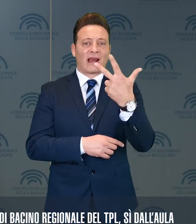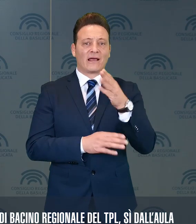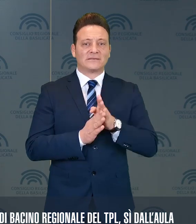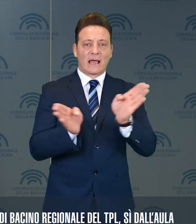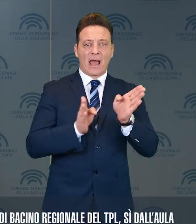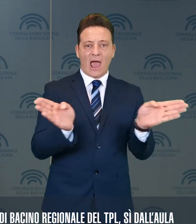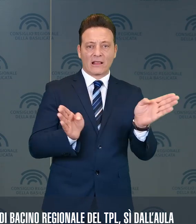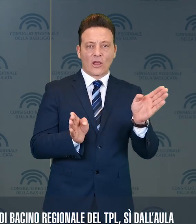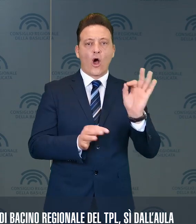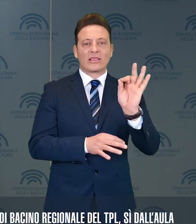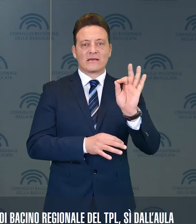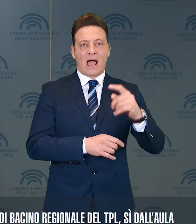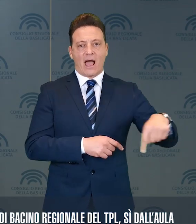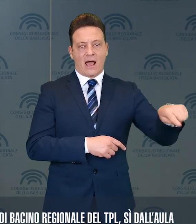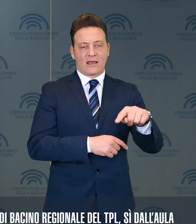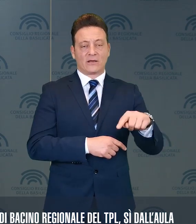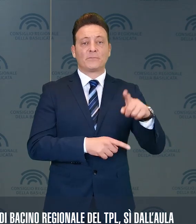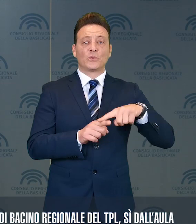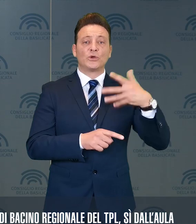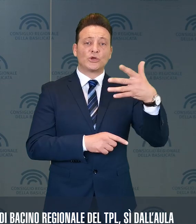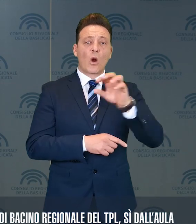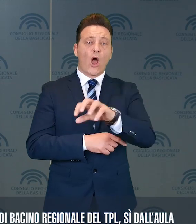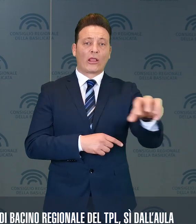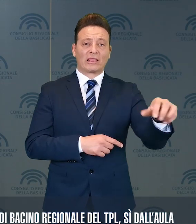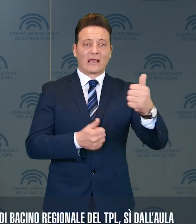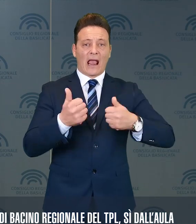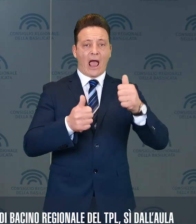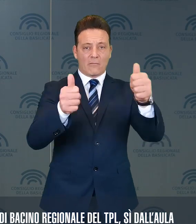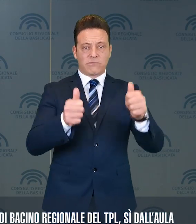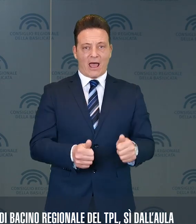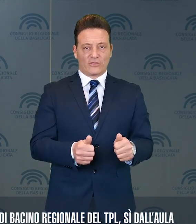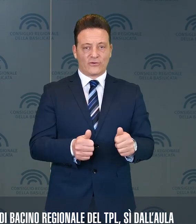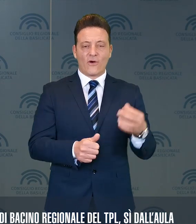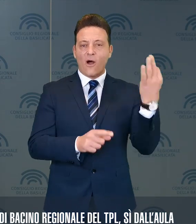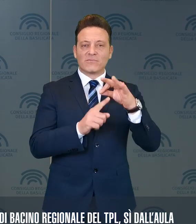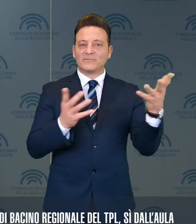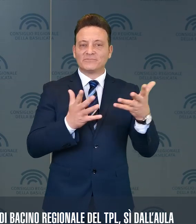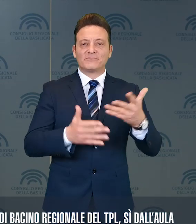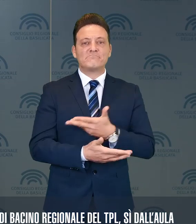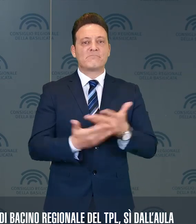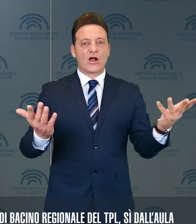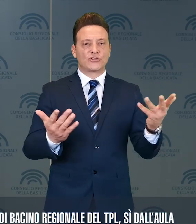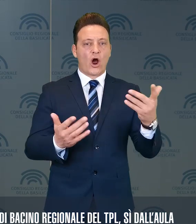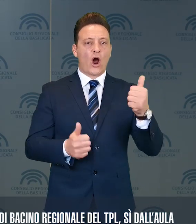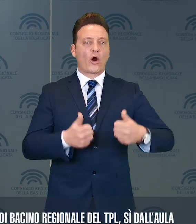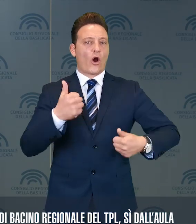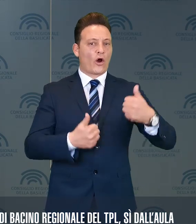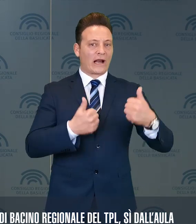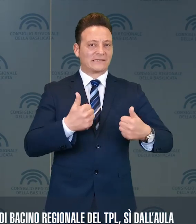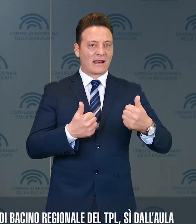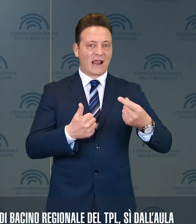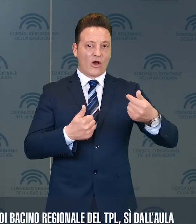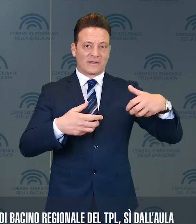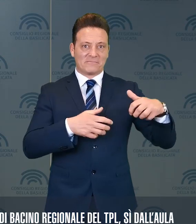territoriali ottimali e cinque lotti di gara, nell'ottica di una maggiore concorrenzialità